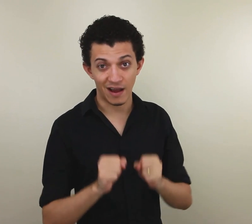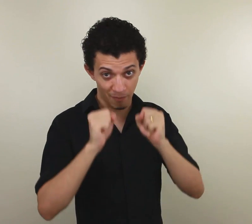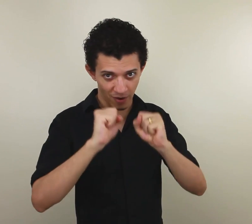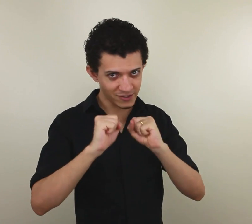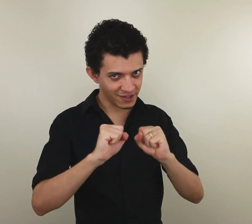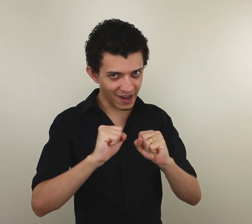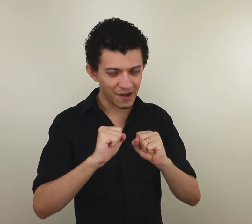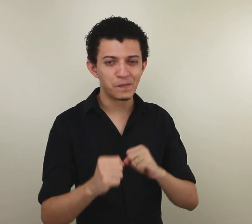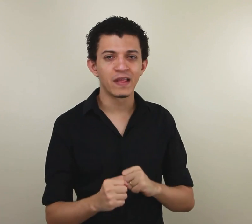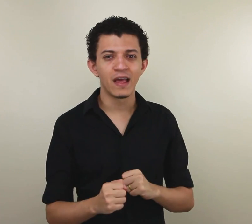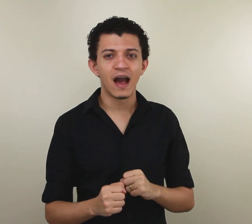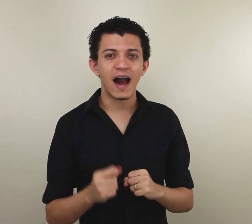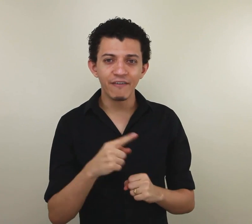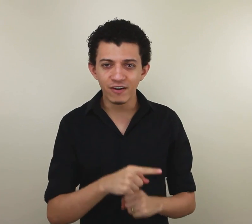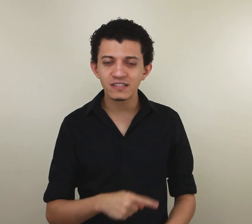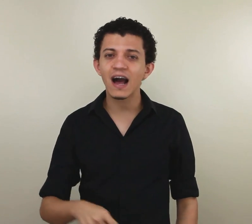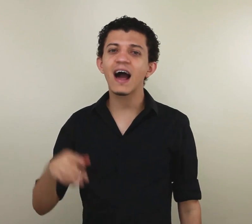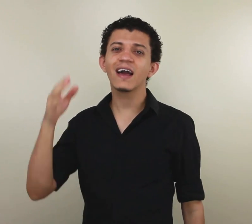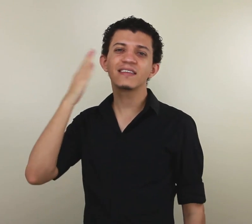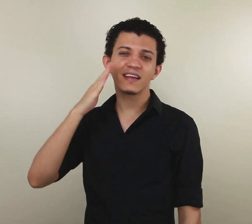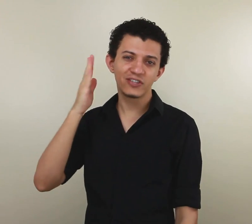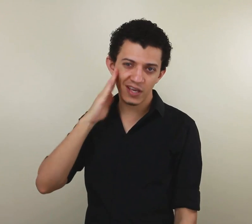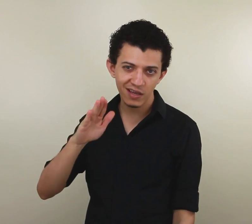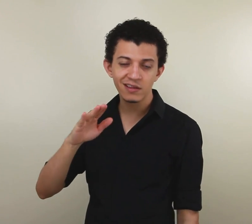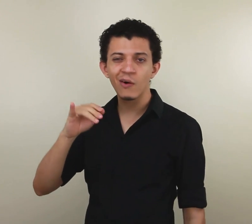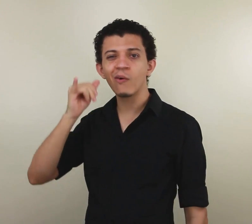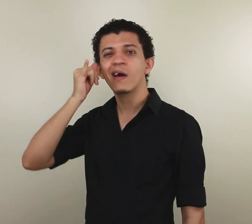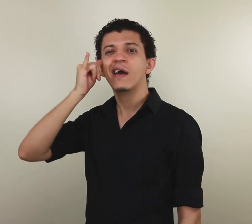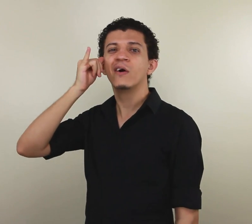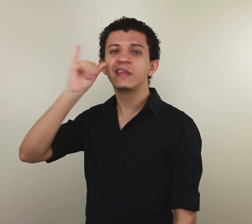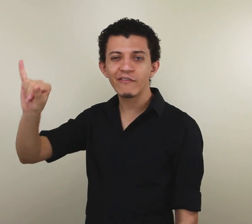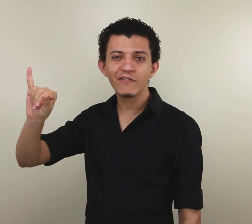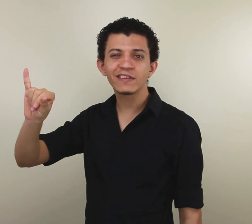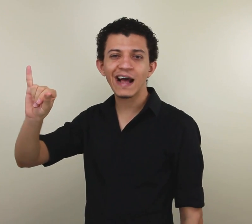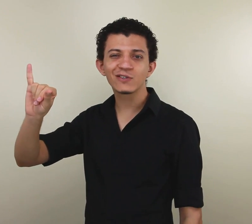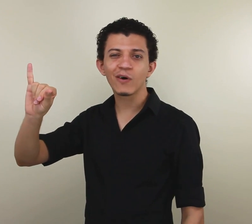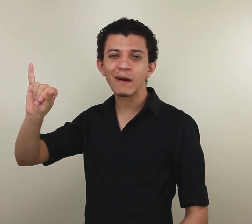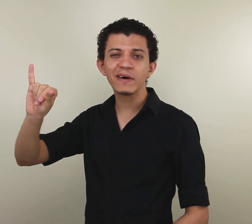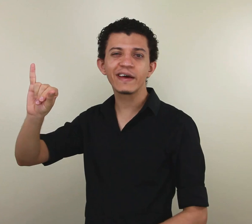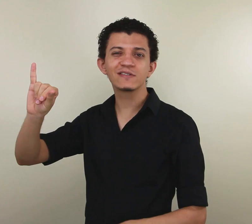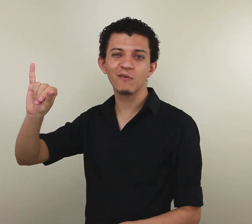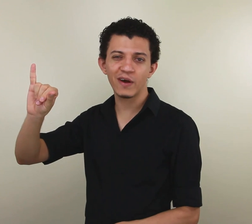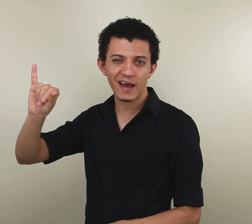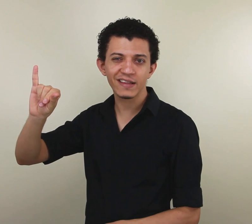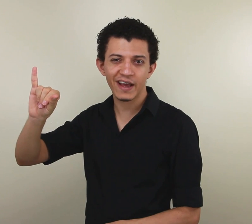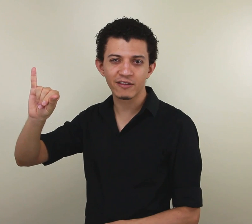Pode entrar. Aí ele falou assim, ah, entendi. Então, eu devo evitar de qualquer maneira usar um boné aqui dentro.